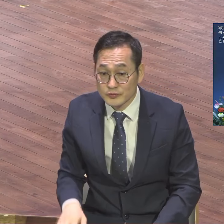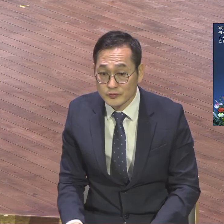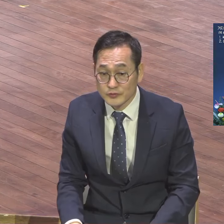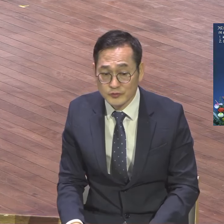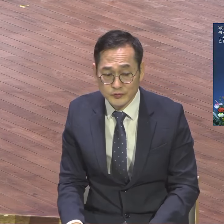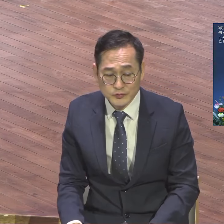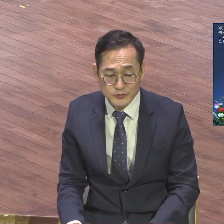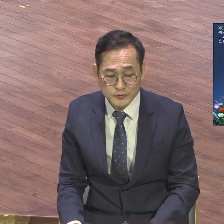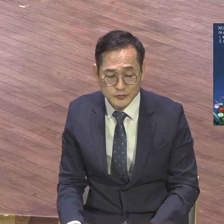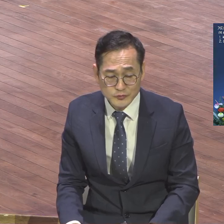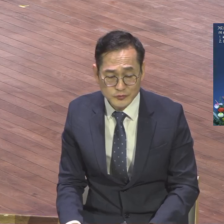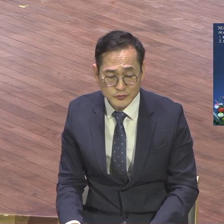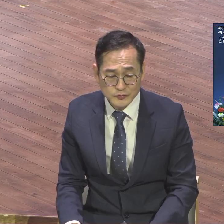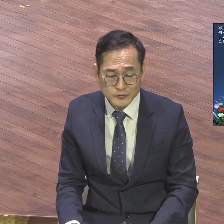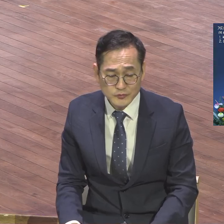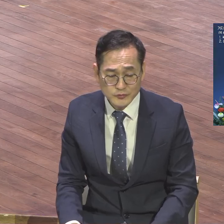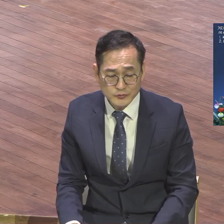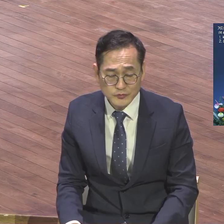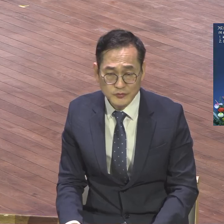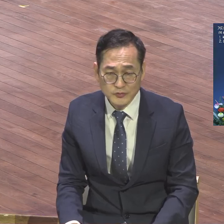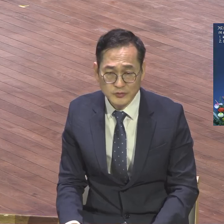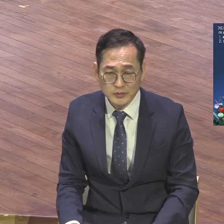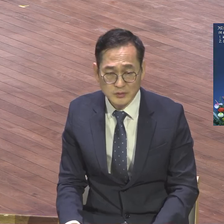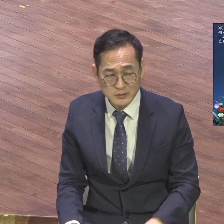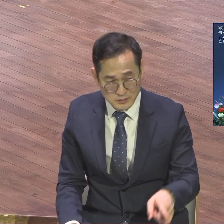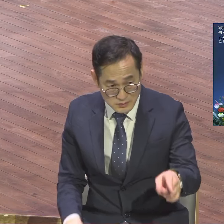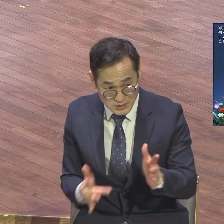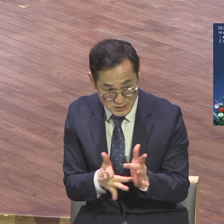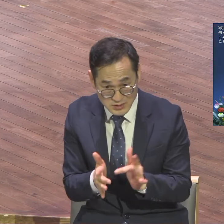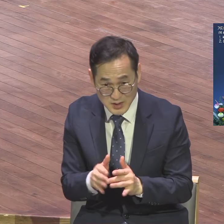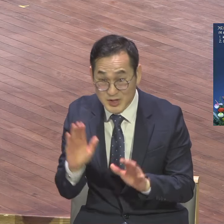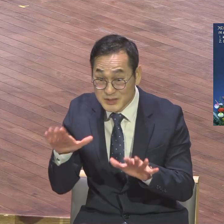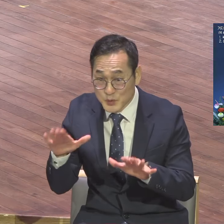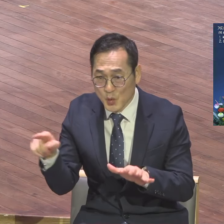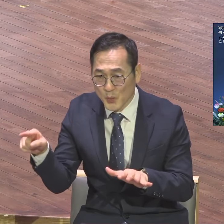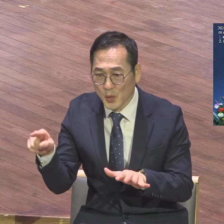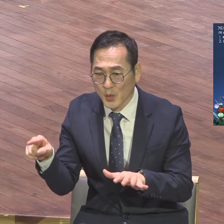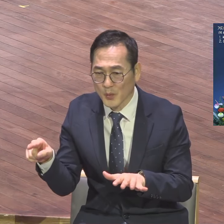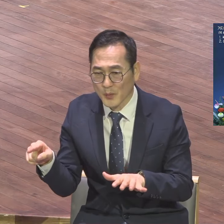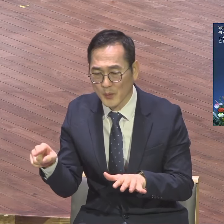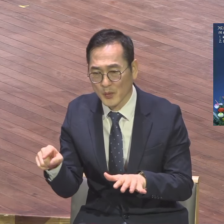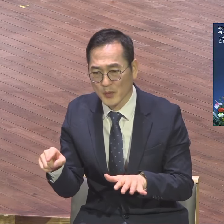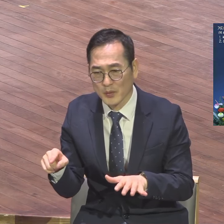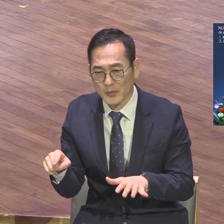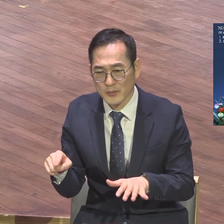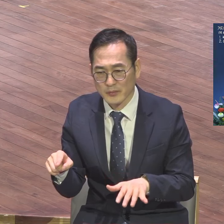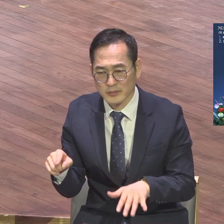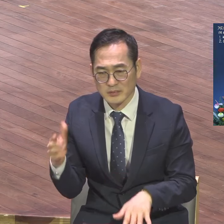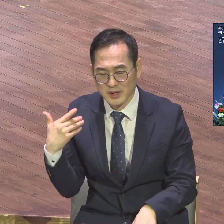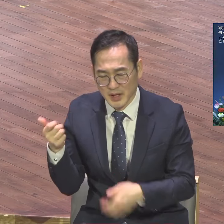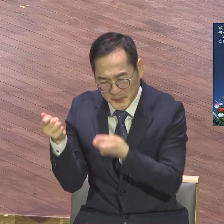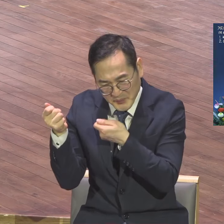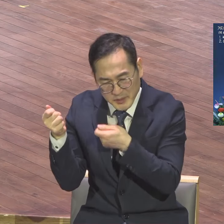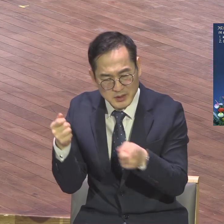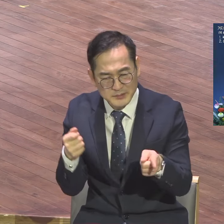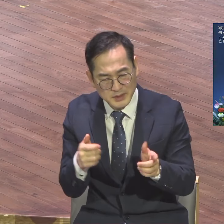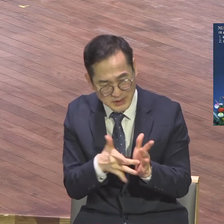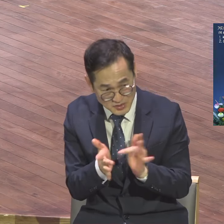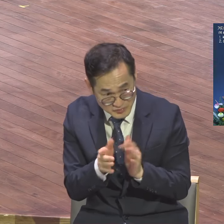예수 믿는다면 굉장히 욕할 거예요 핍박하고 지금도 마찬가지예요 그럴 시점에서 하는